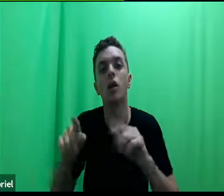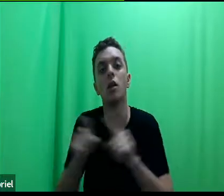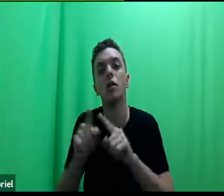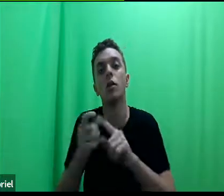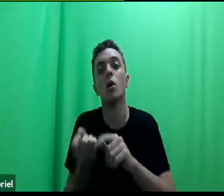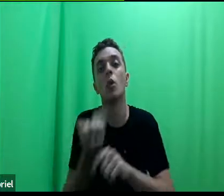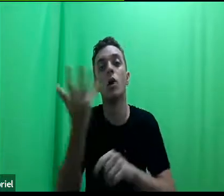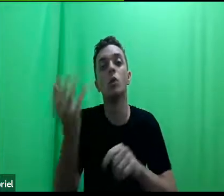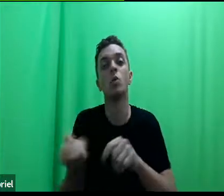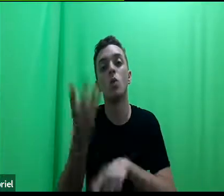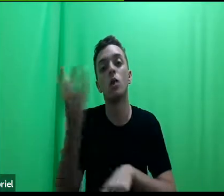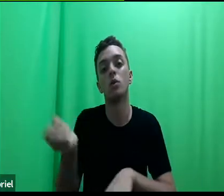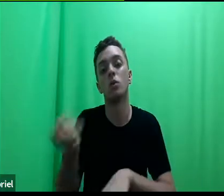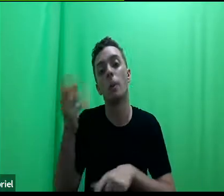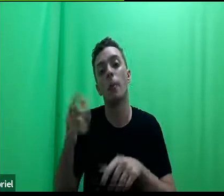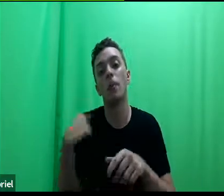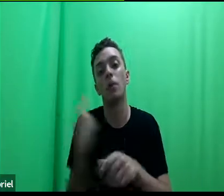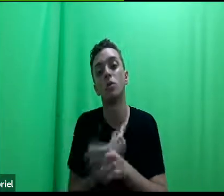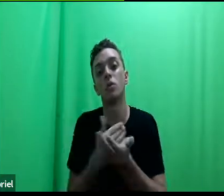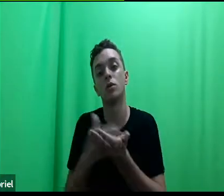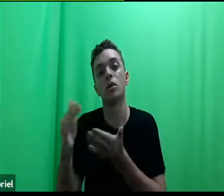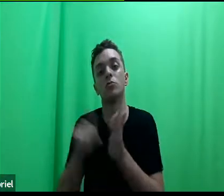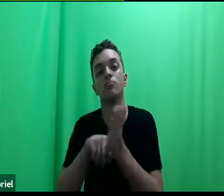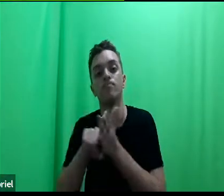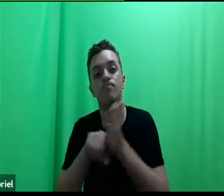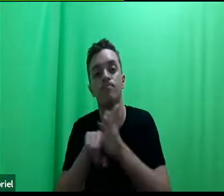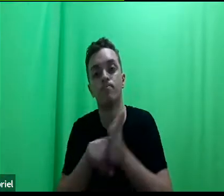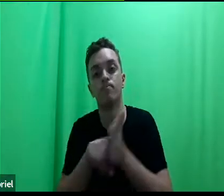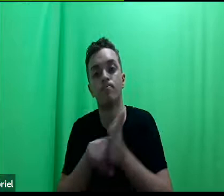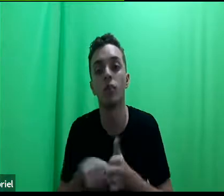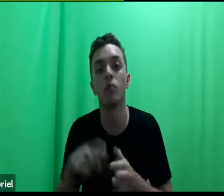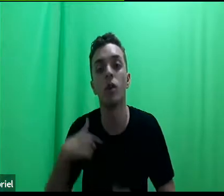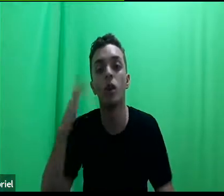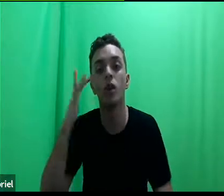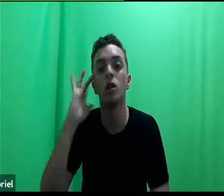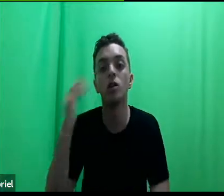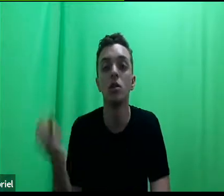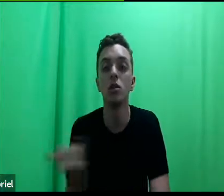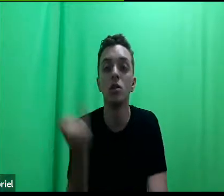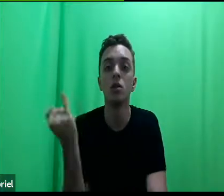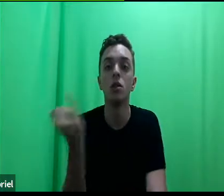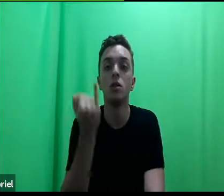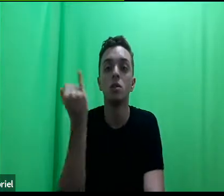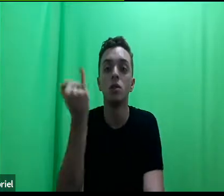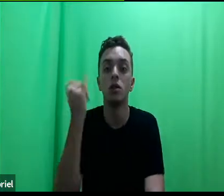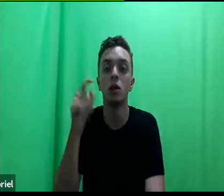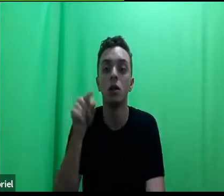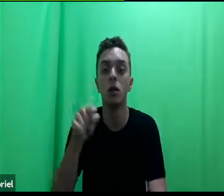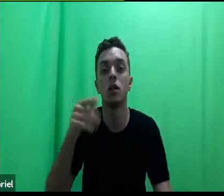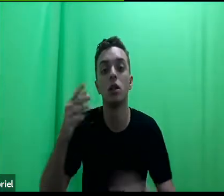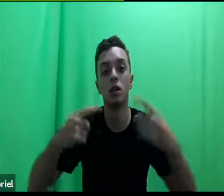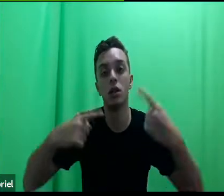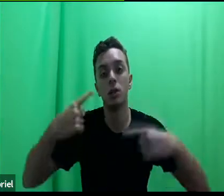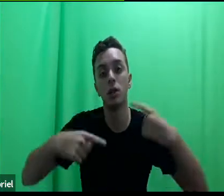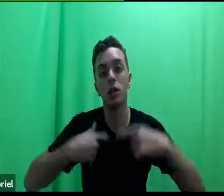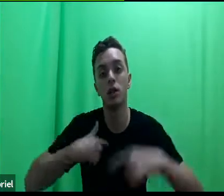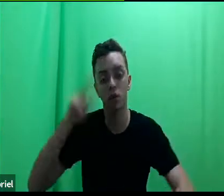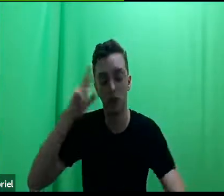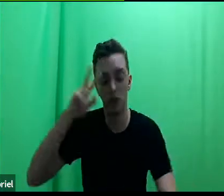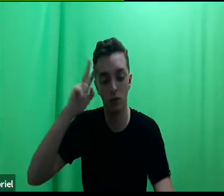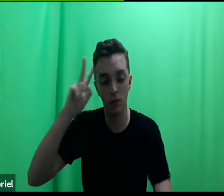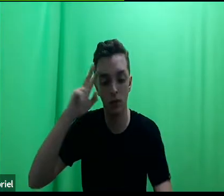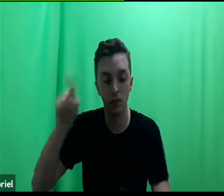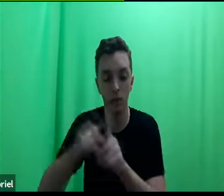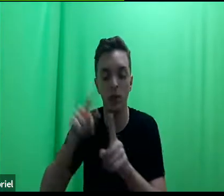começa a buscar esses outros indicadores. Acho super importante esse debate. Eu estou lembrando do